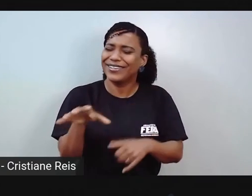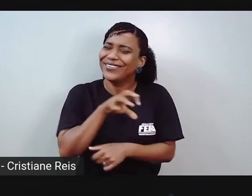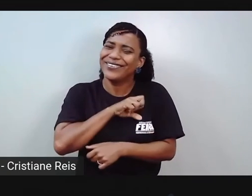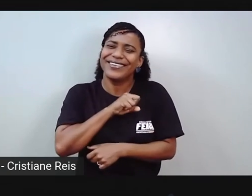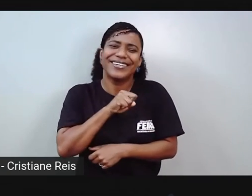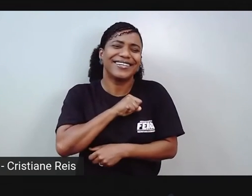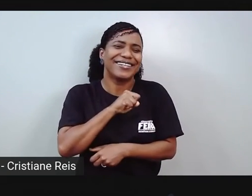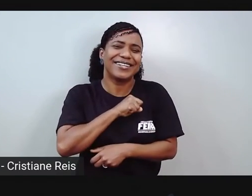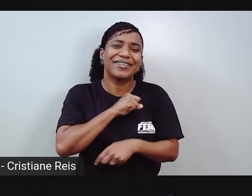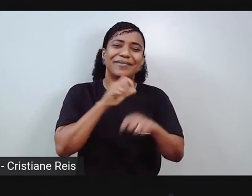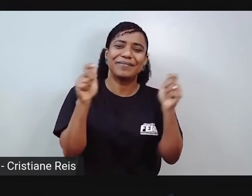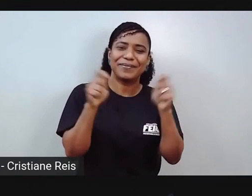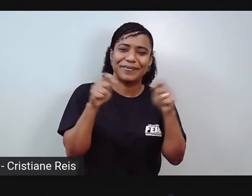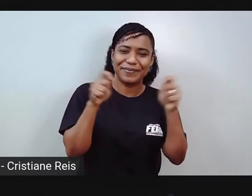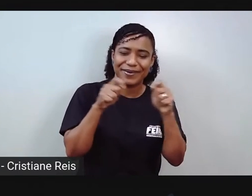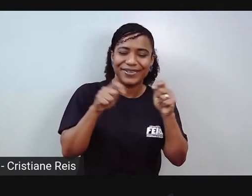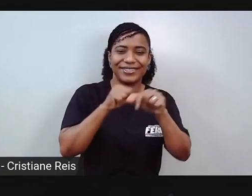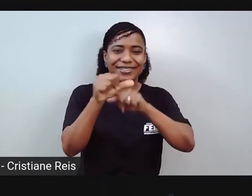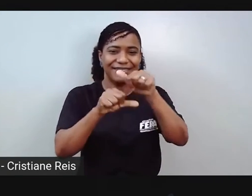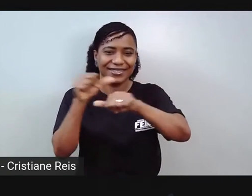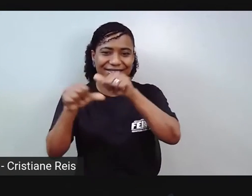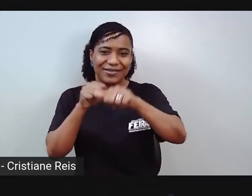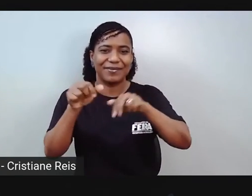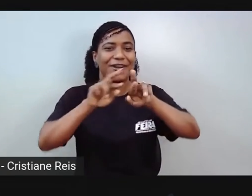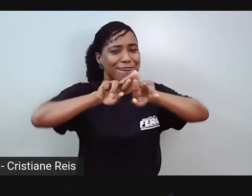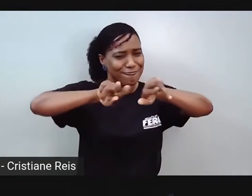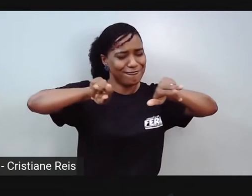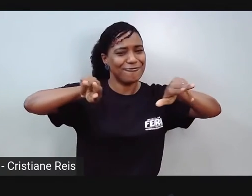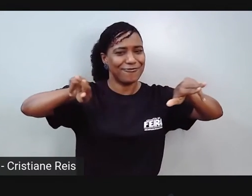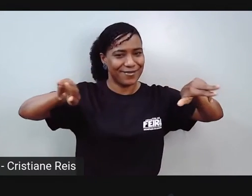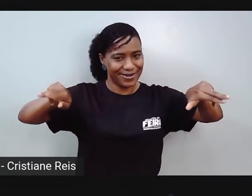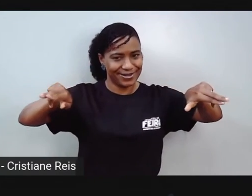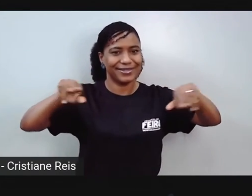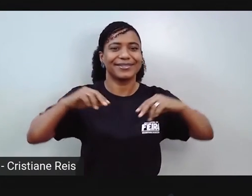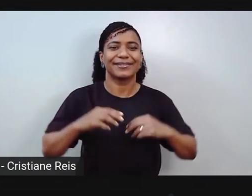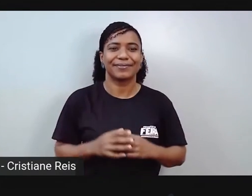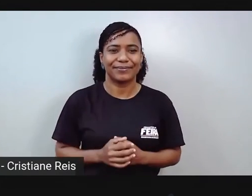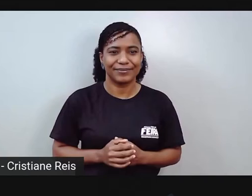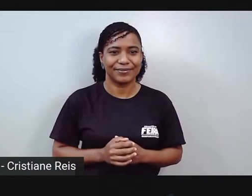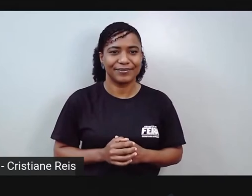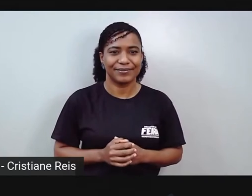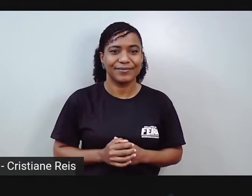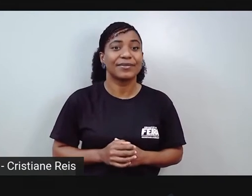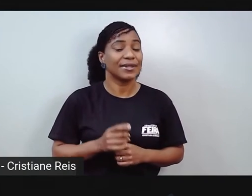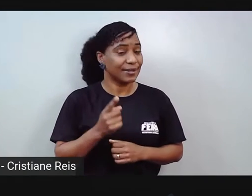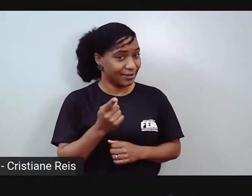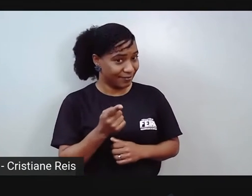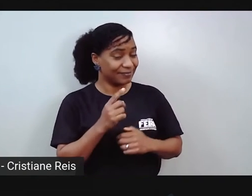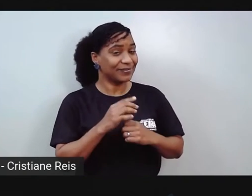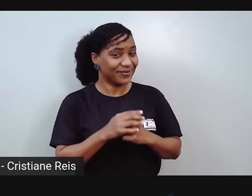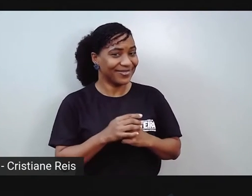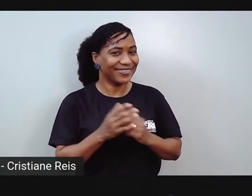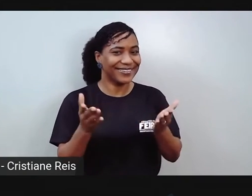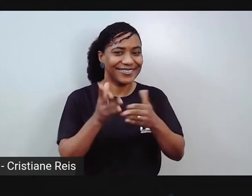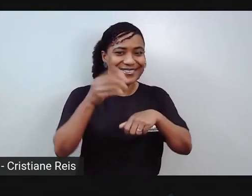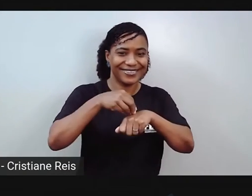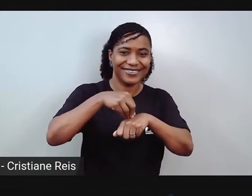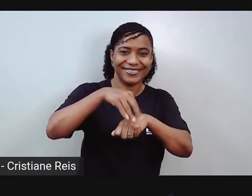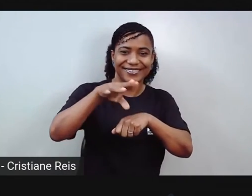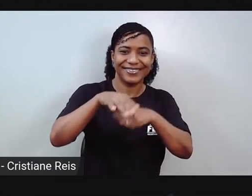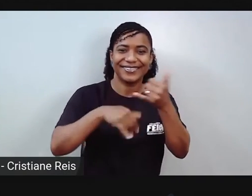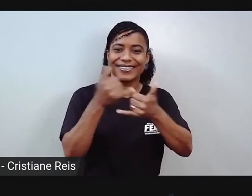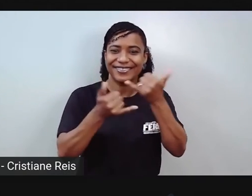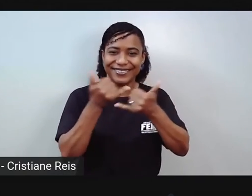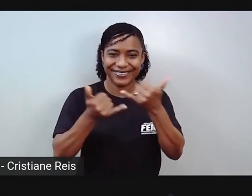dá para a gente transformar em várias coisas, não é? Então, a Proelisa vai ensinar para vocês a fazer esse brinquedo